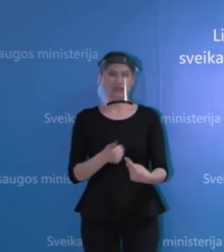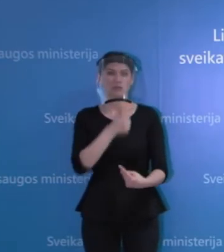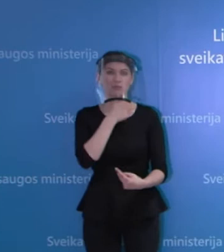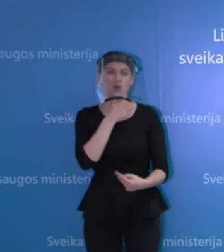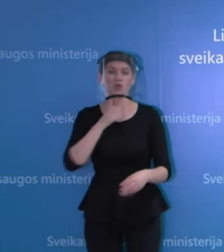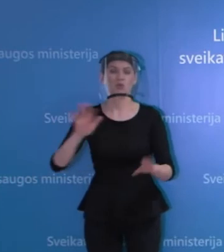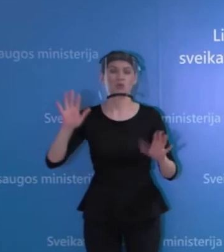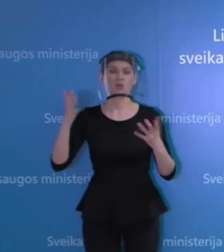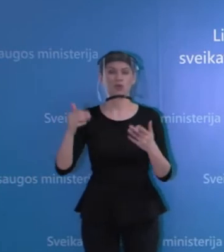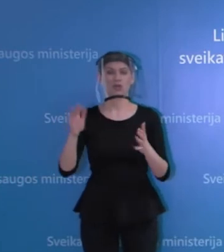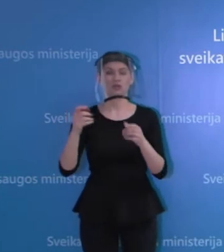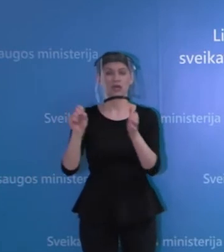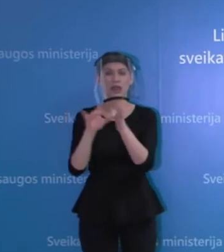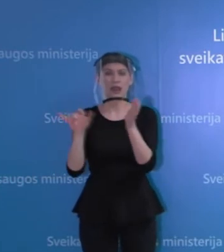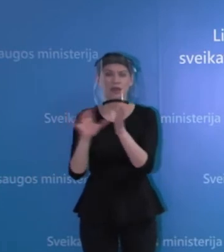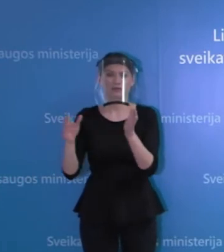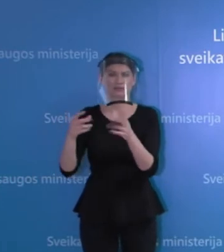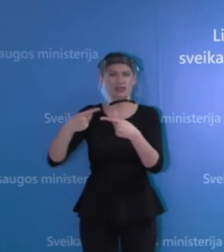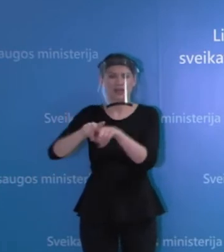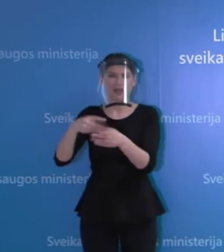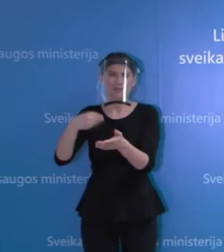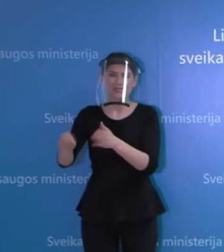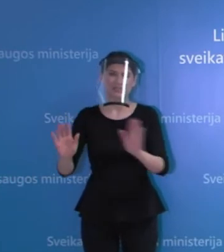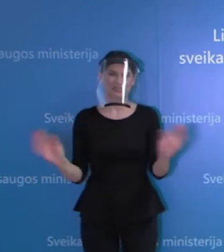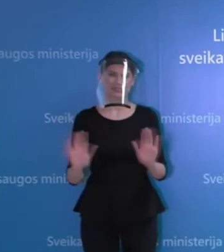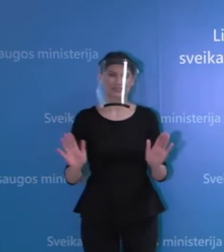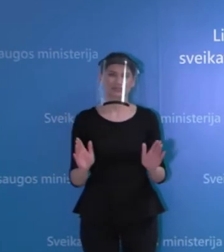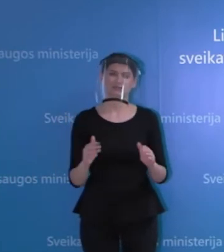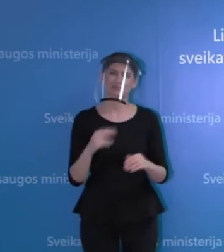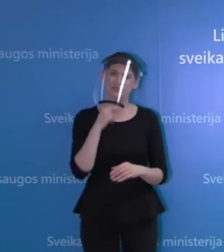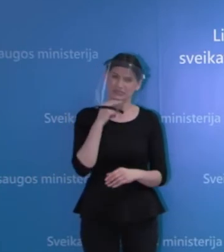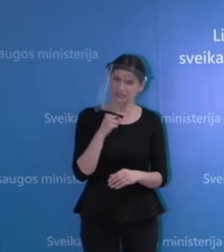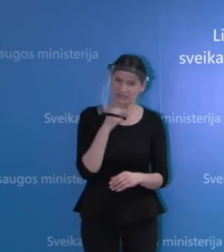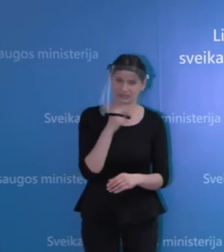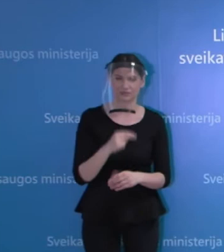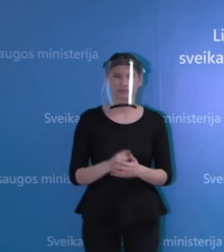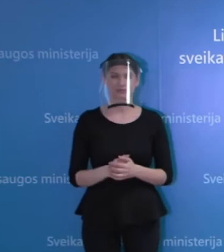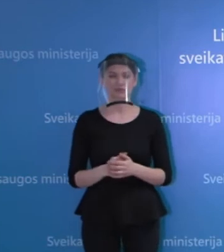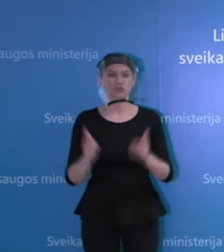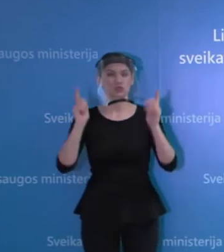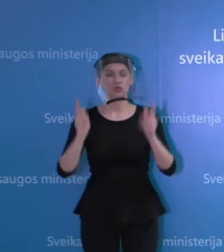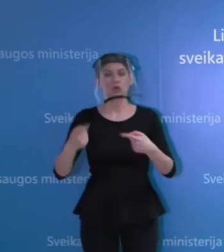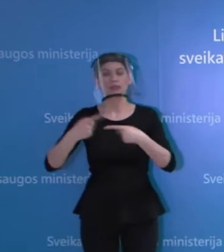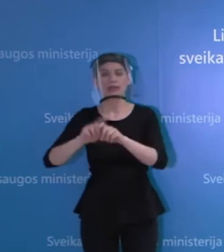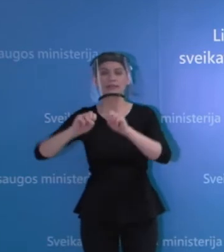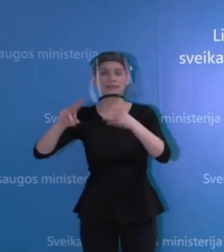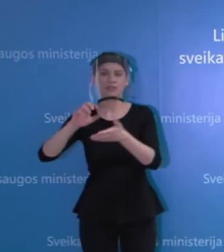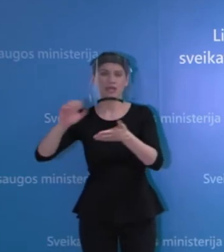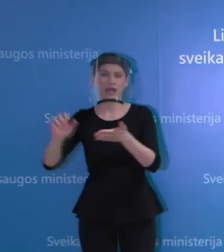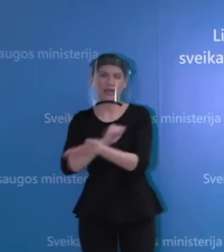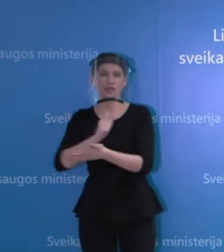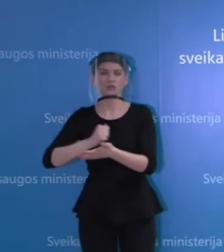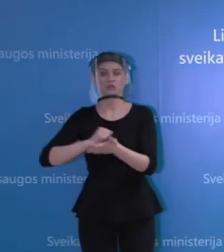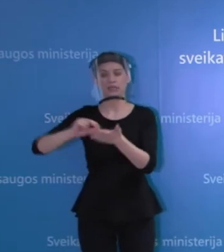tai yra tam tikrai elektros prietaisai. Tai tiesiog būkit būdrus, nes tokios įrangos akredituotos Lietuvoj